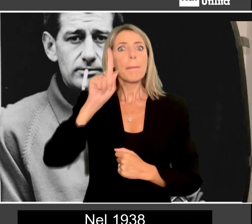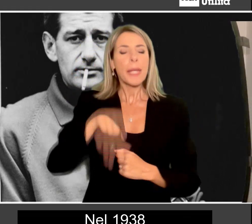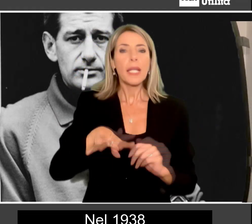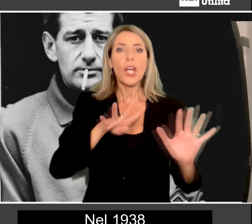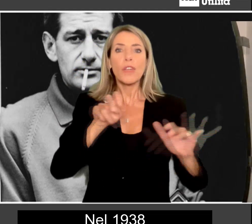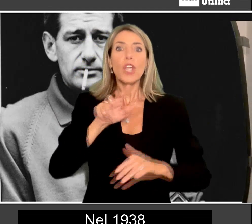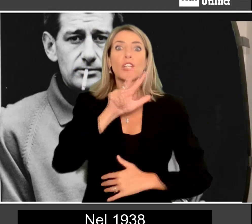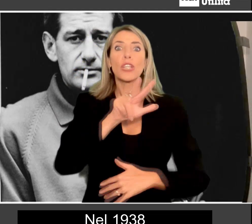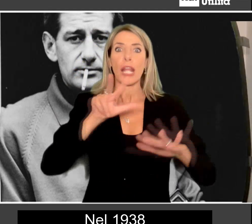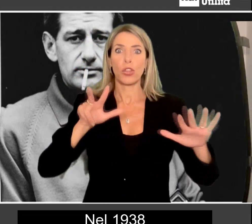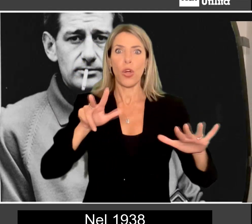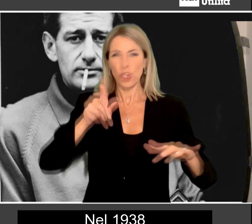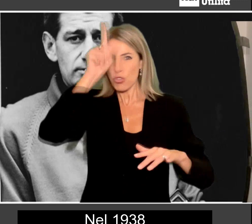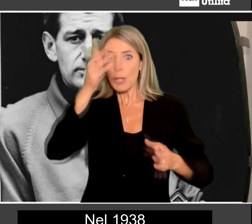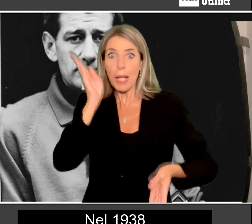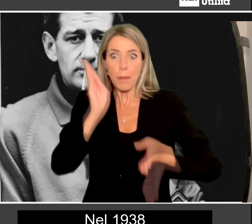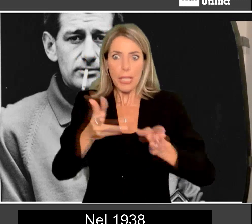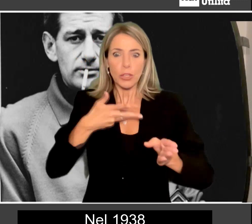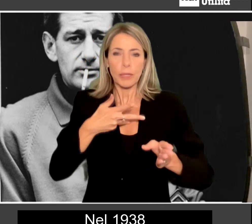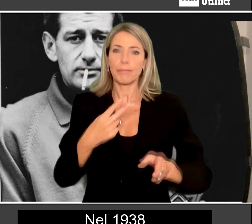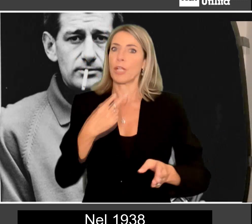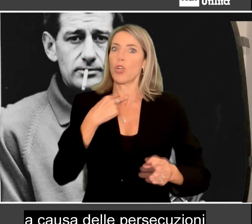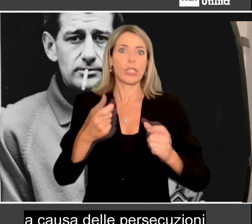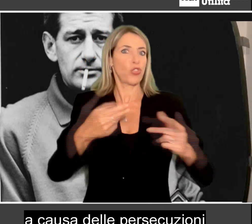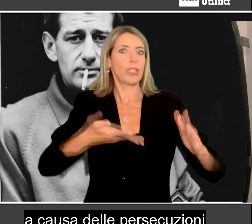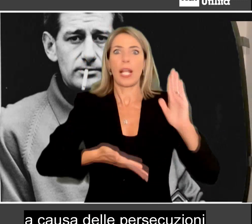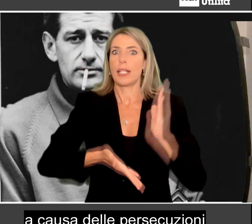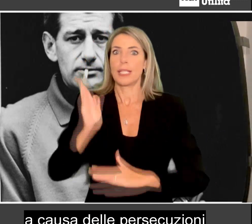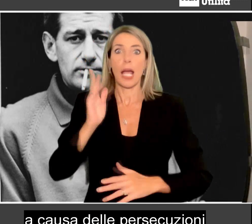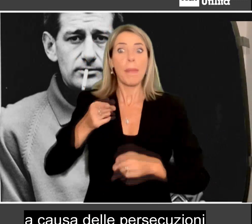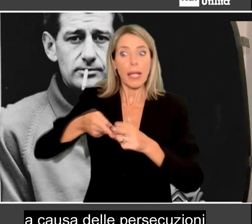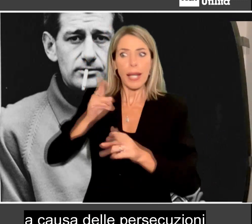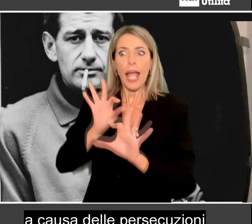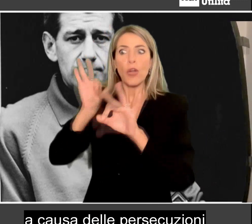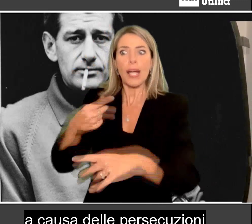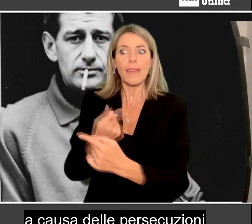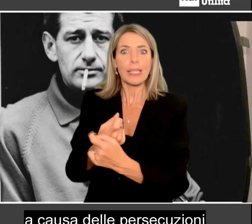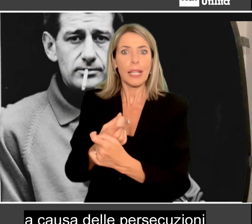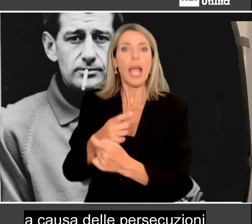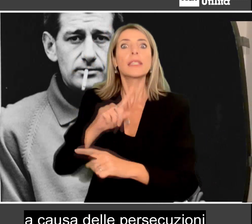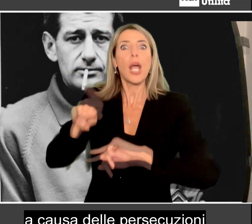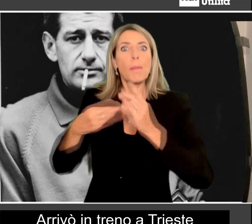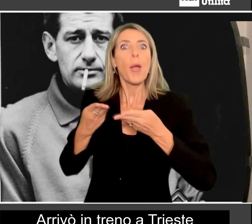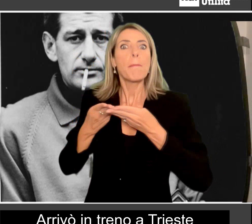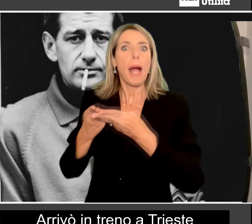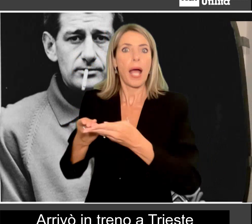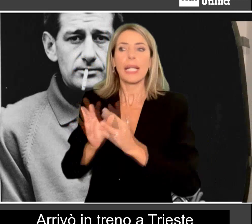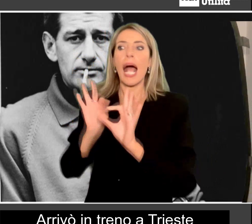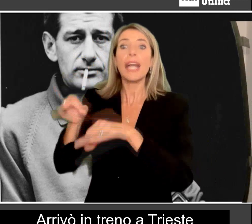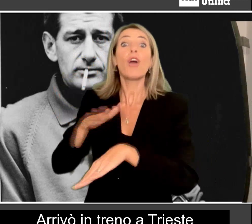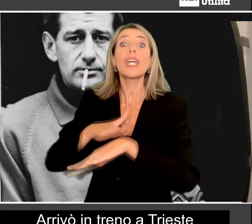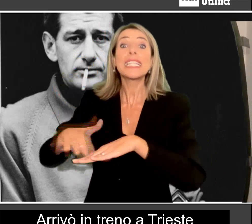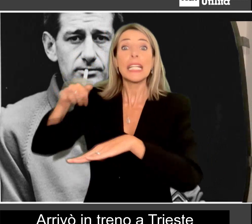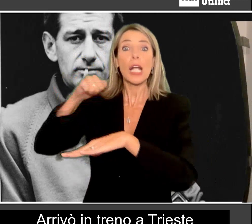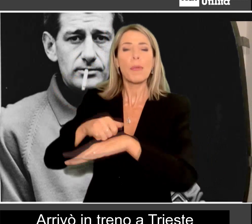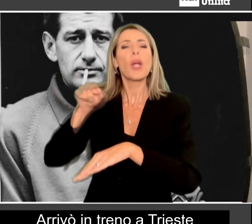Nel 1938 fu costretto a lasciare la città a causa delle persecuzioni in Germania. Arrivò in treno